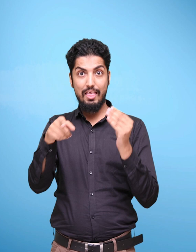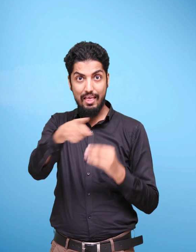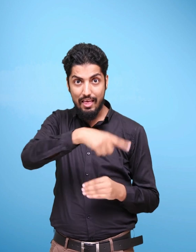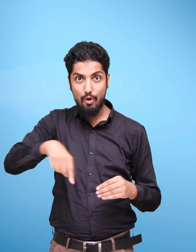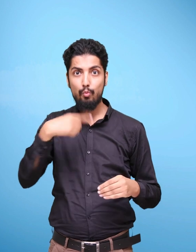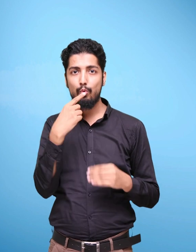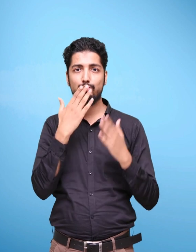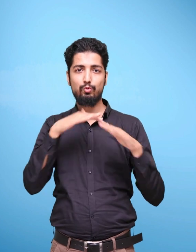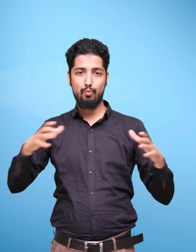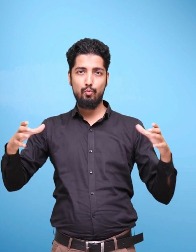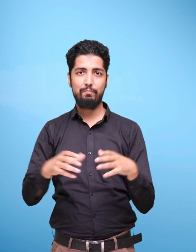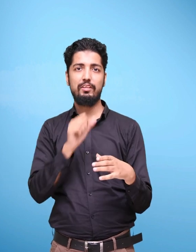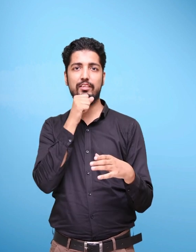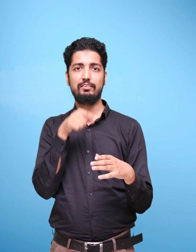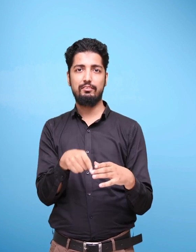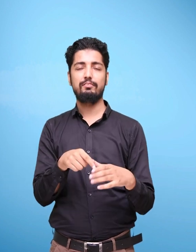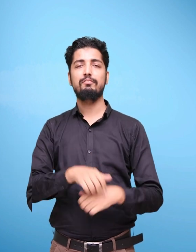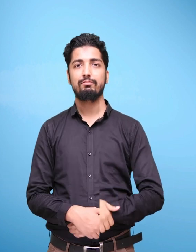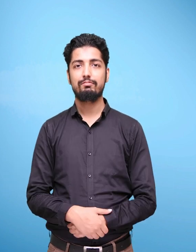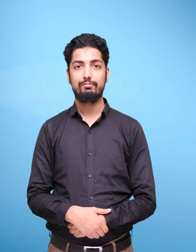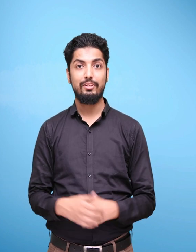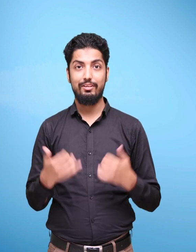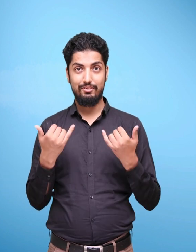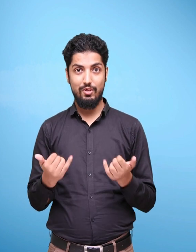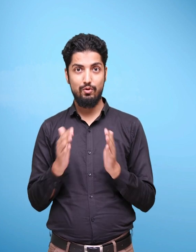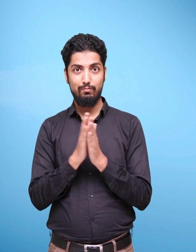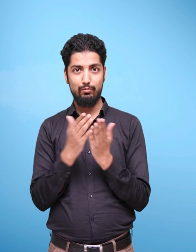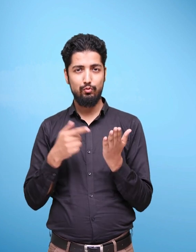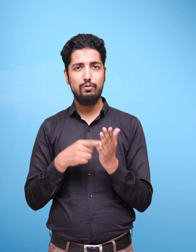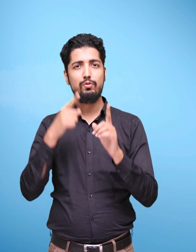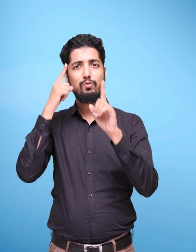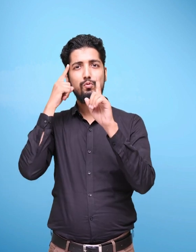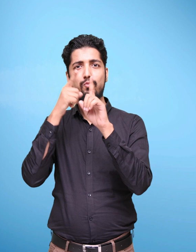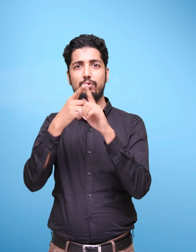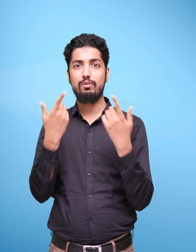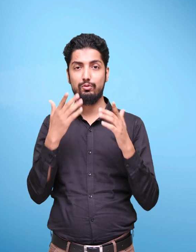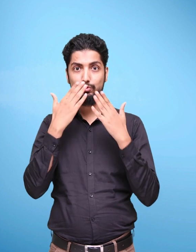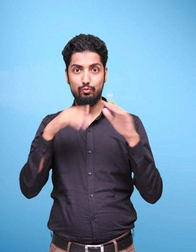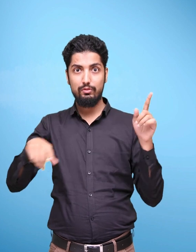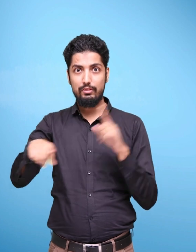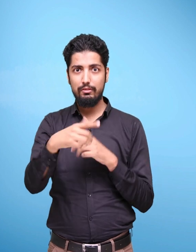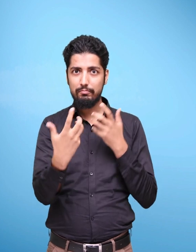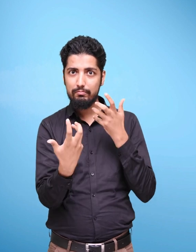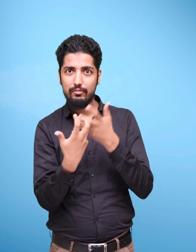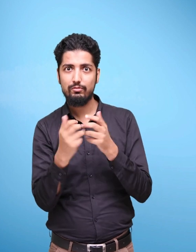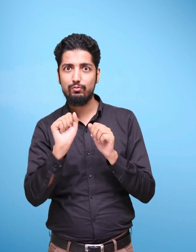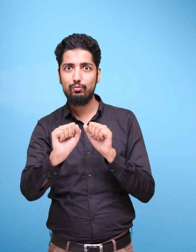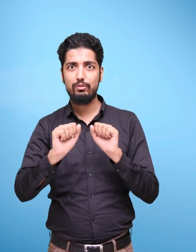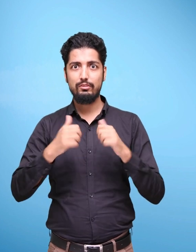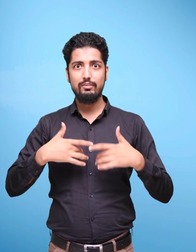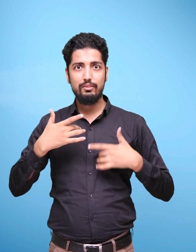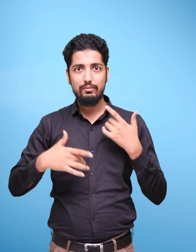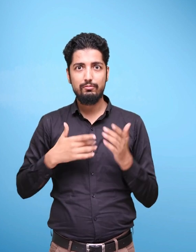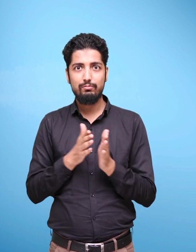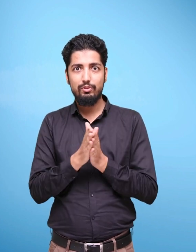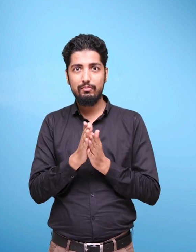for this age group of children. The present textbook attempts to provide competency-based content in a